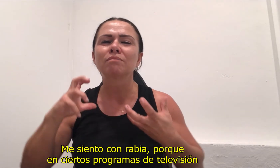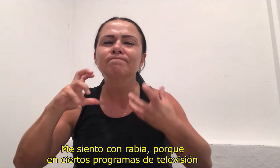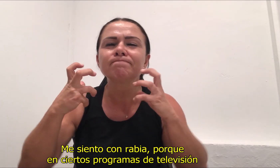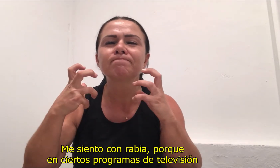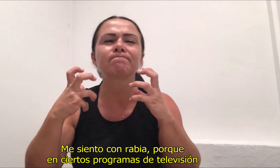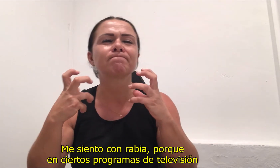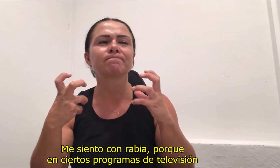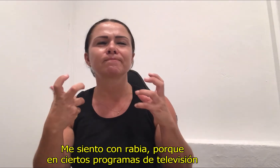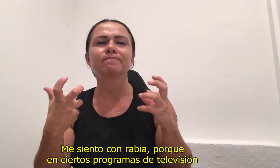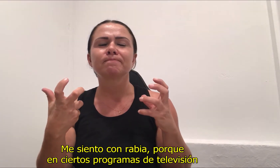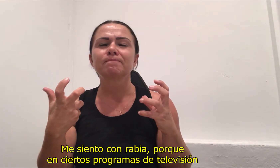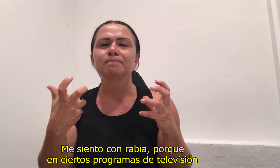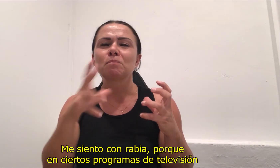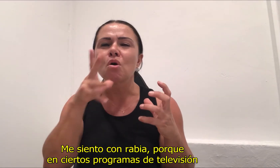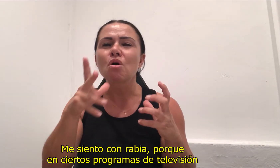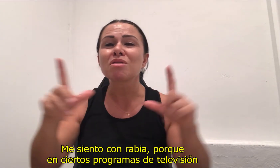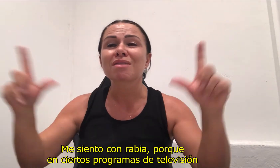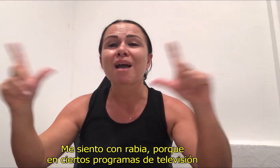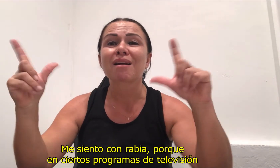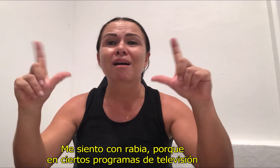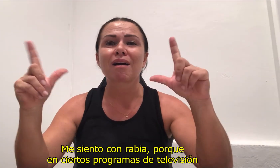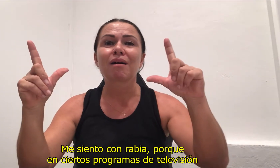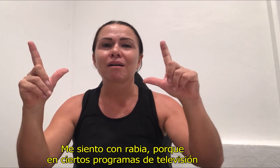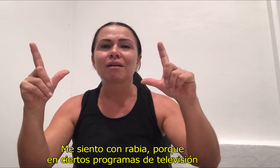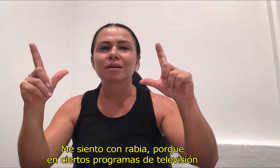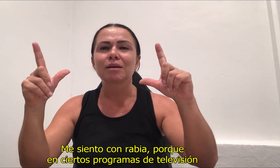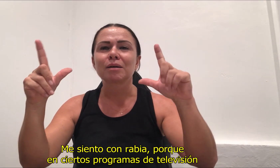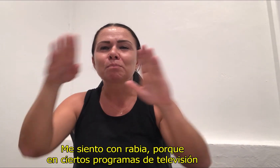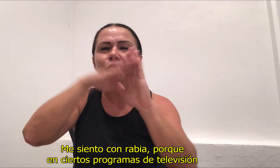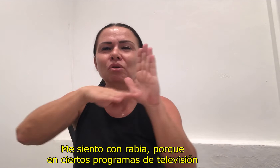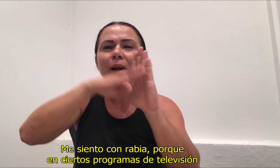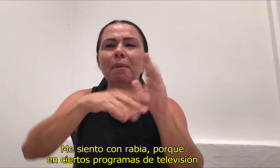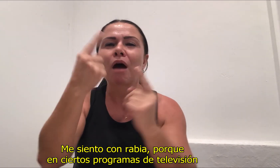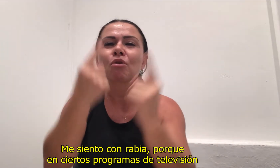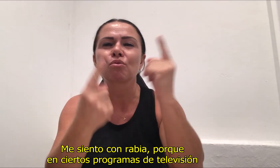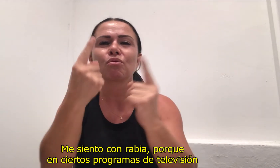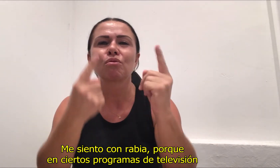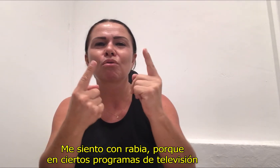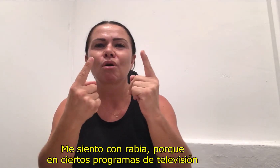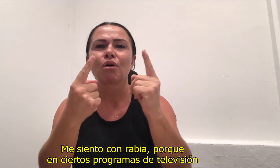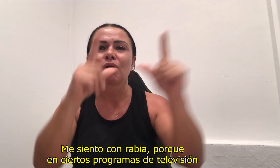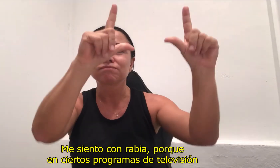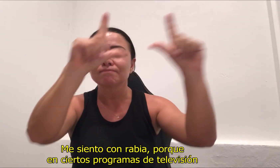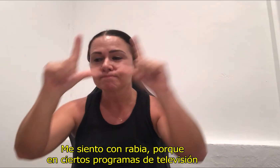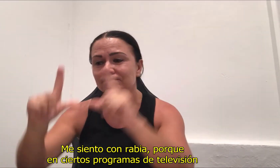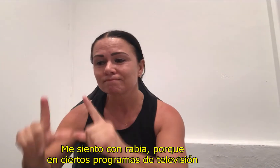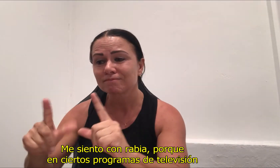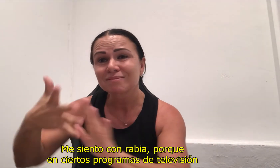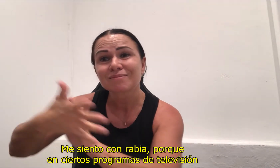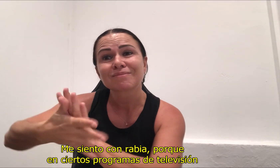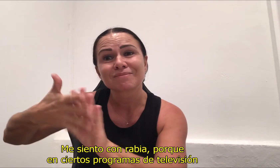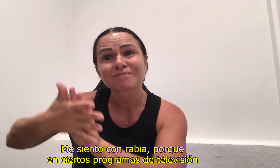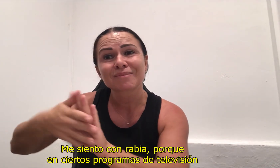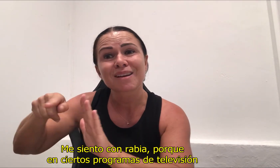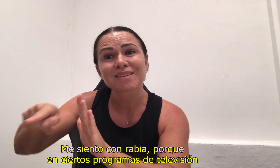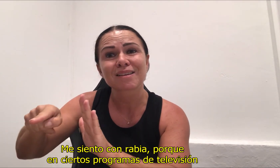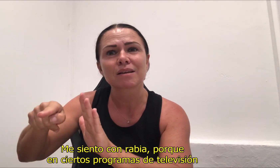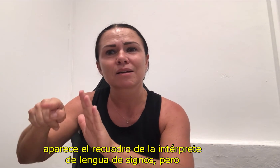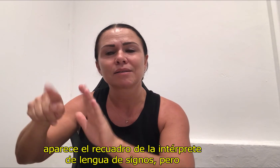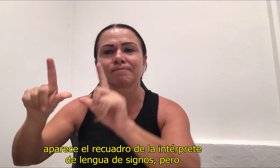Me siento con rabia porque en ciertos programas de televisión aparece el recuadro de la intérprete